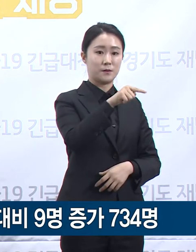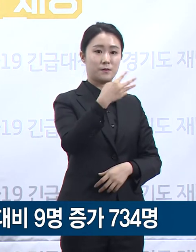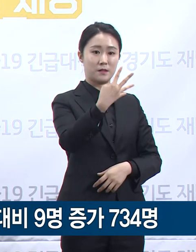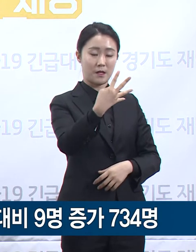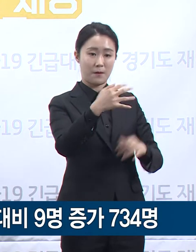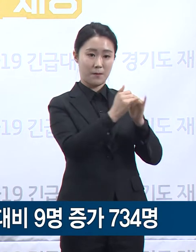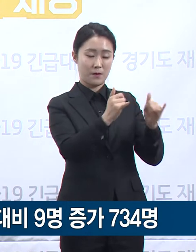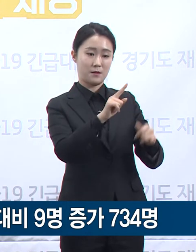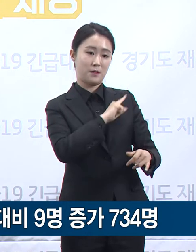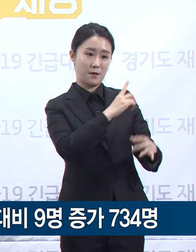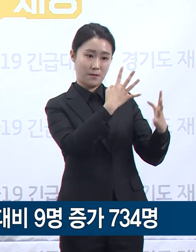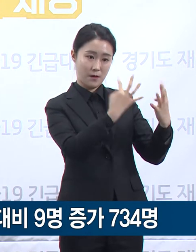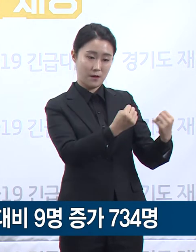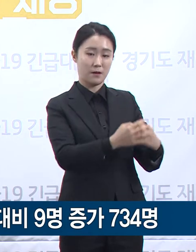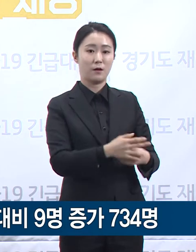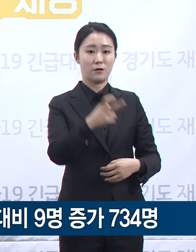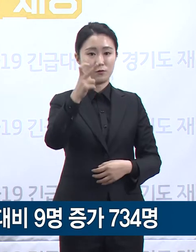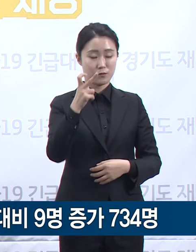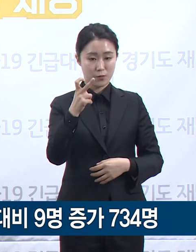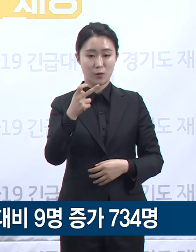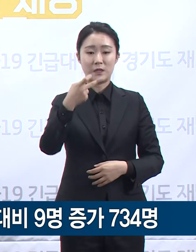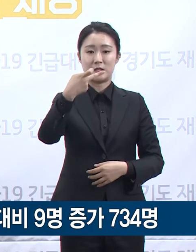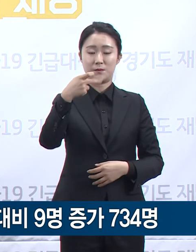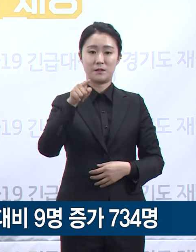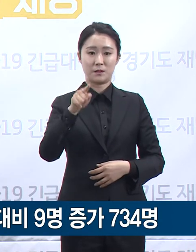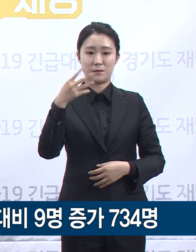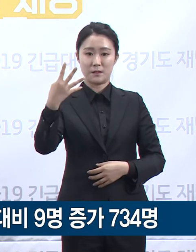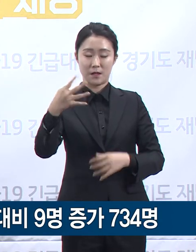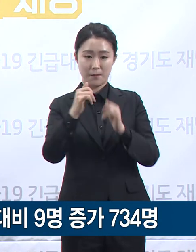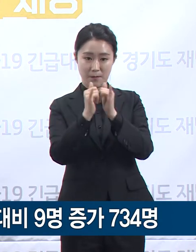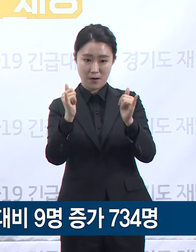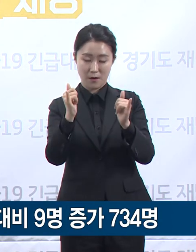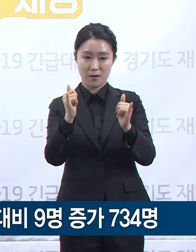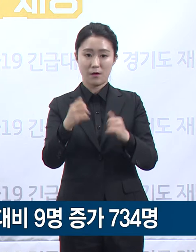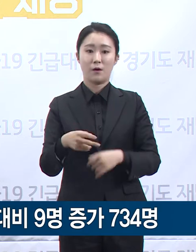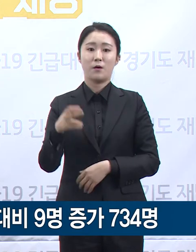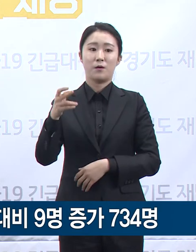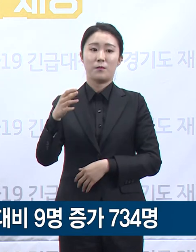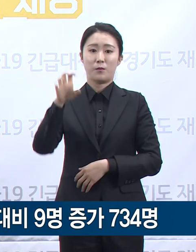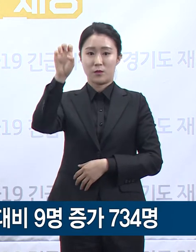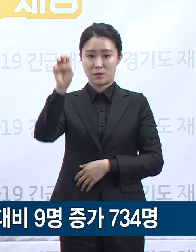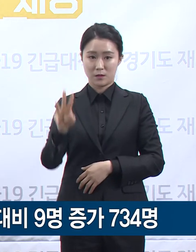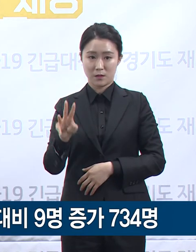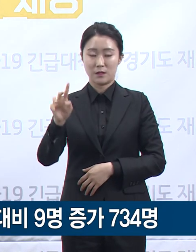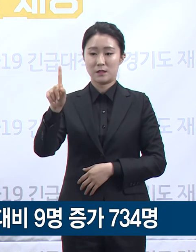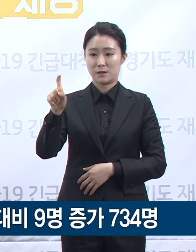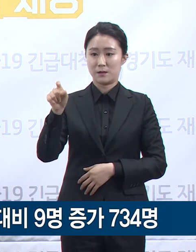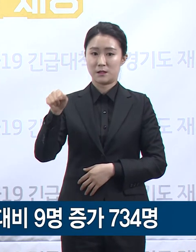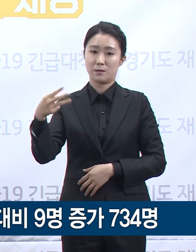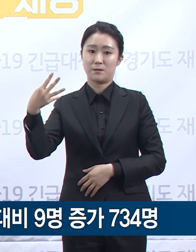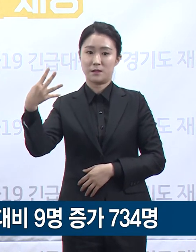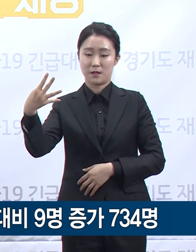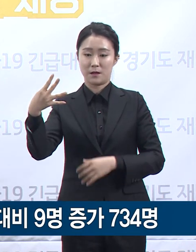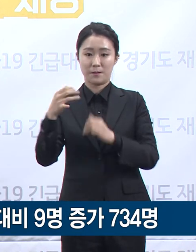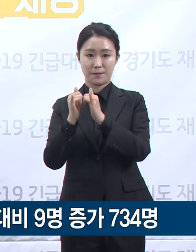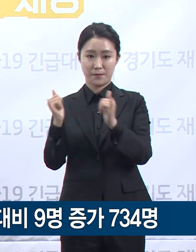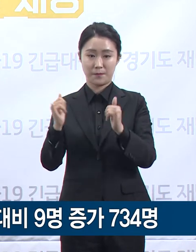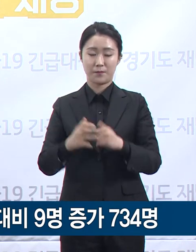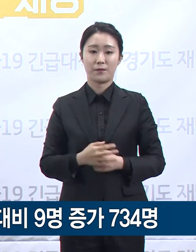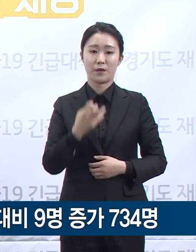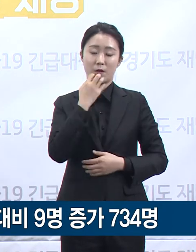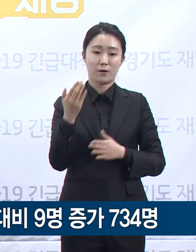다음으로 군포시 12.4명, 포천시 11.2명 순입니다. 경기도 확진자 중